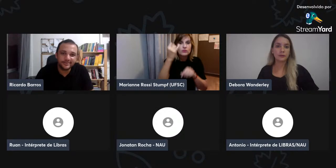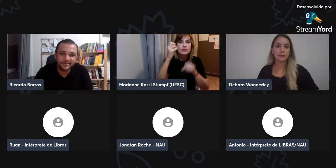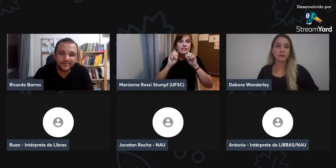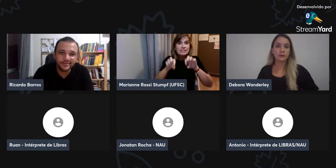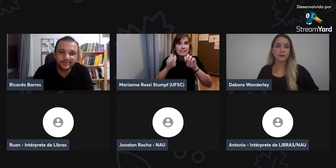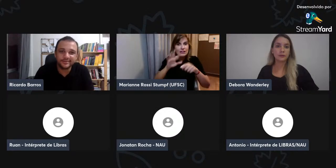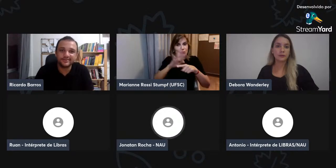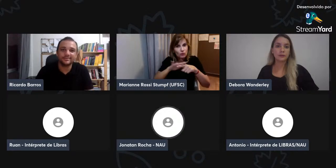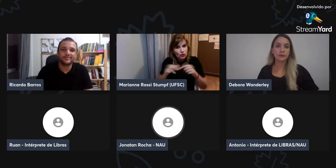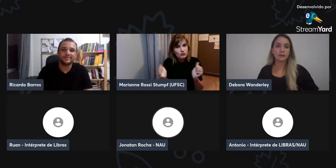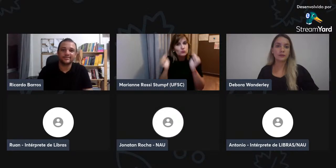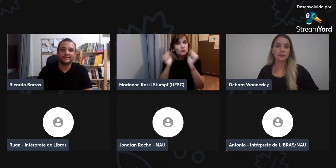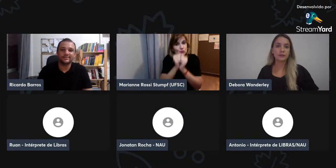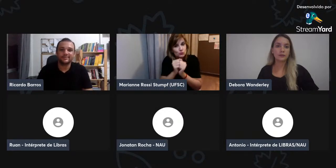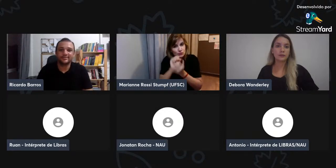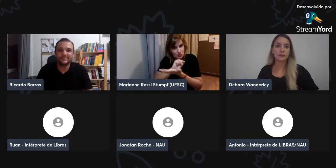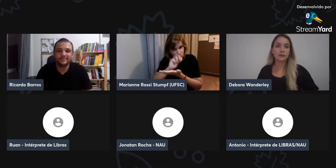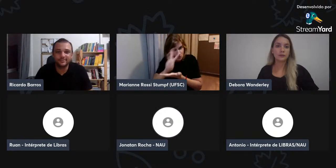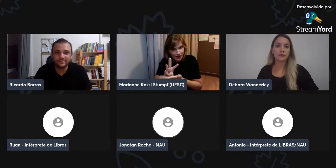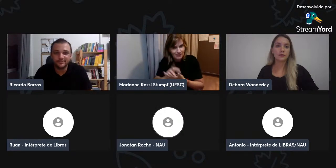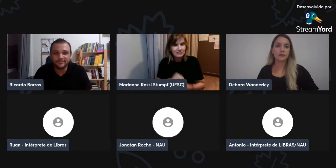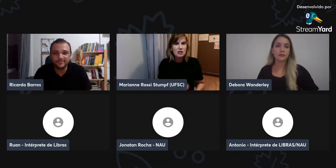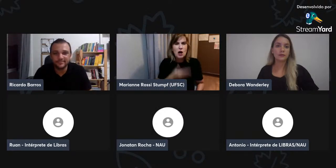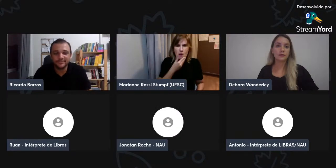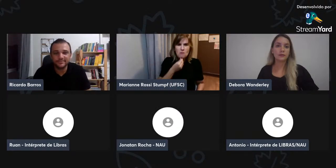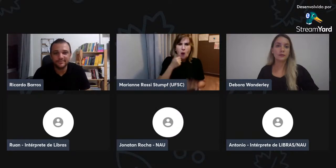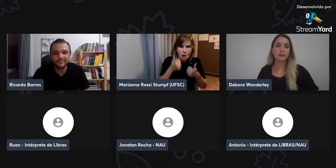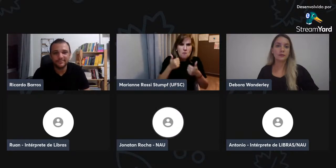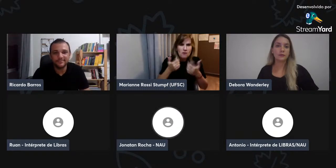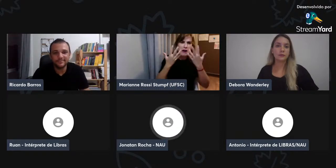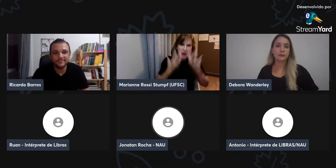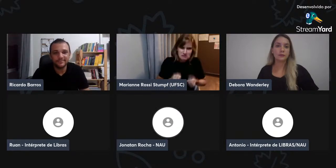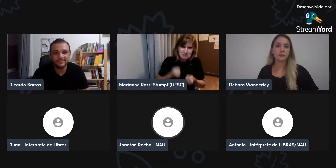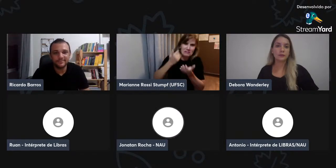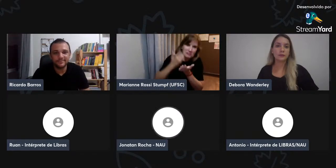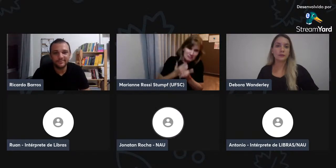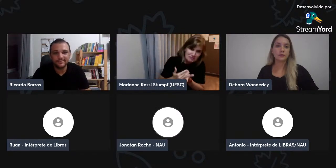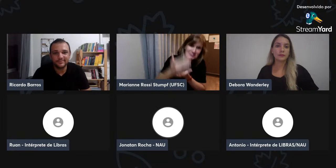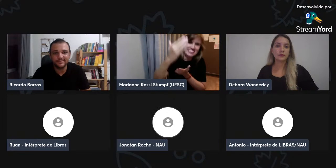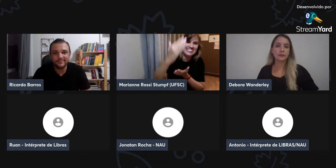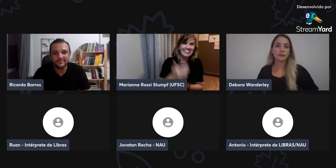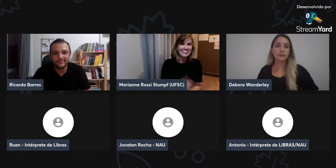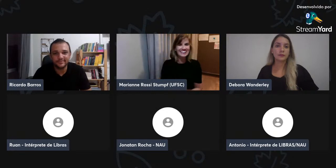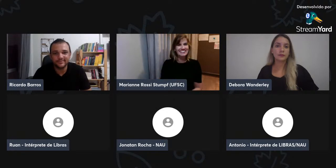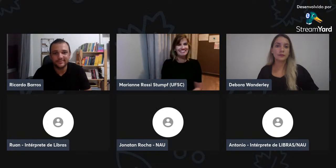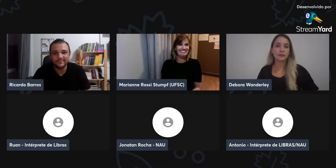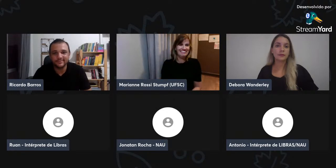é importante o ensino juntamente com o da escrita de sinais.